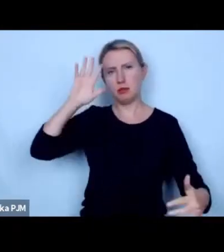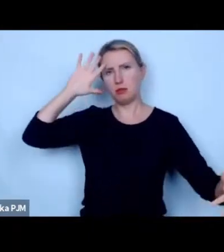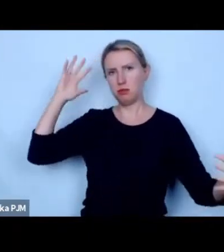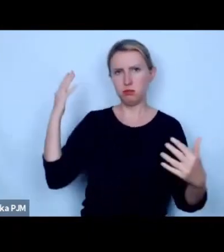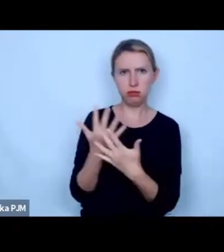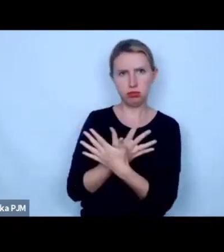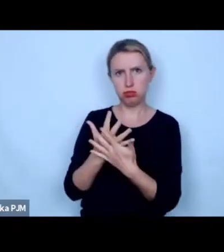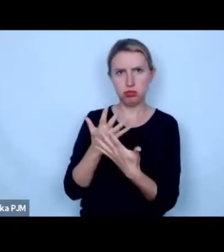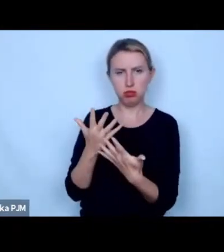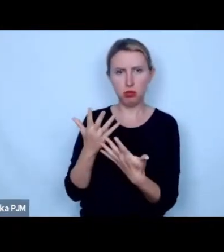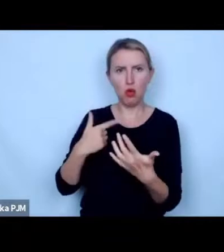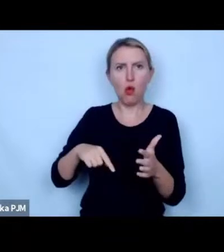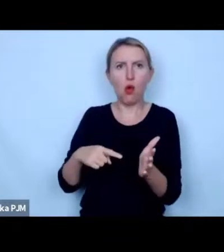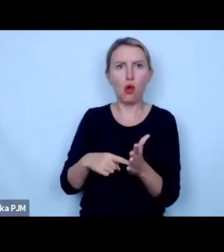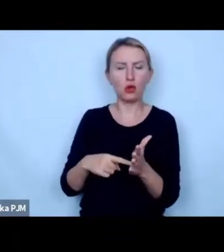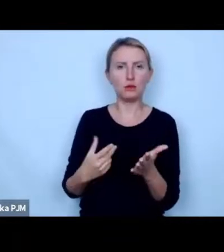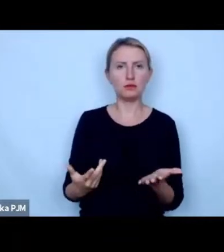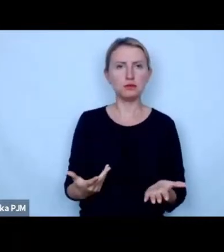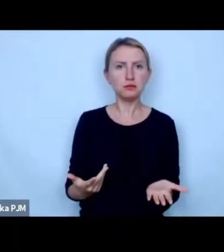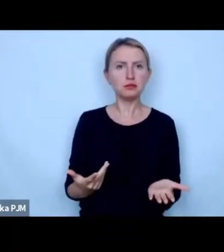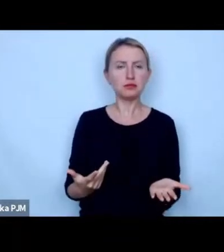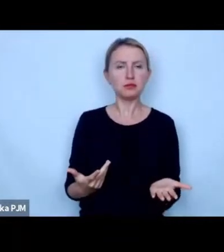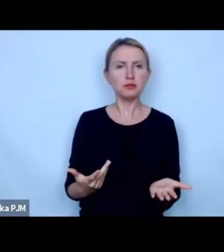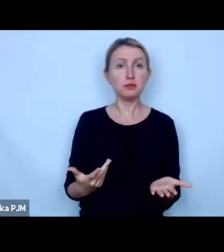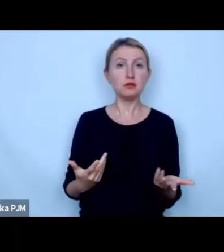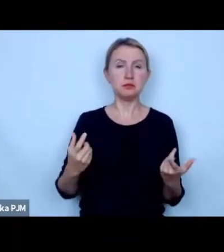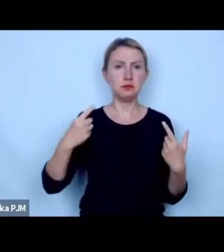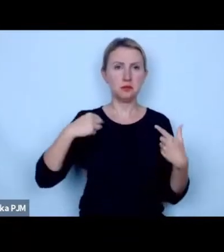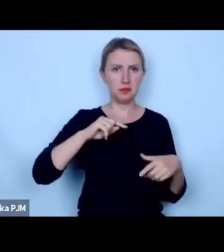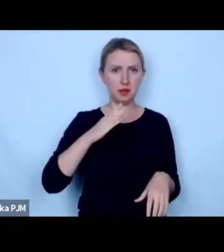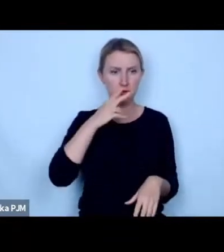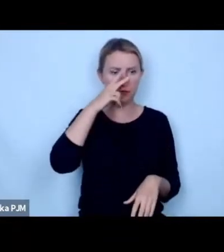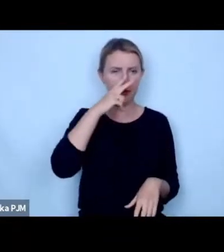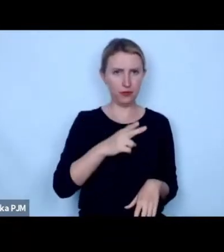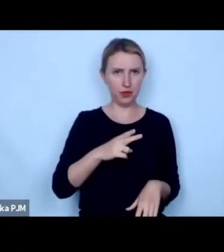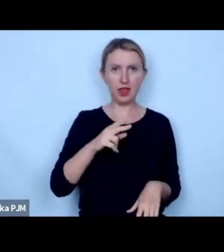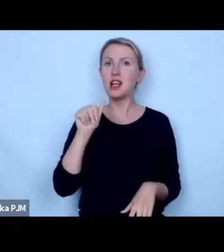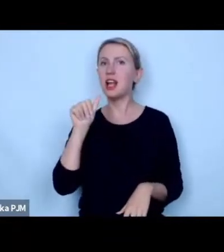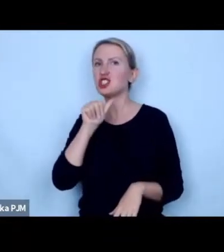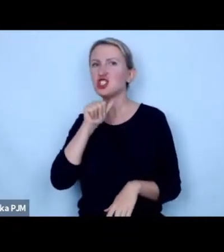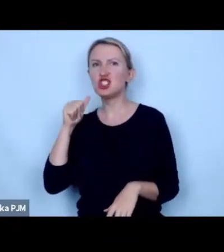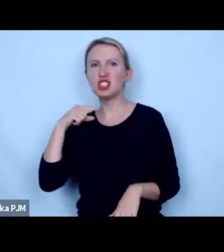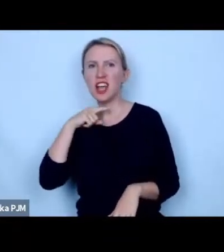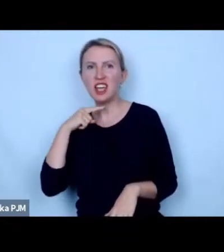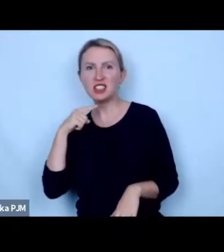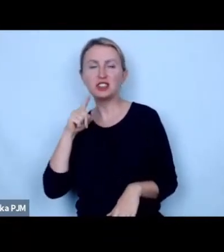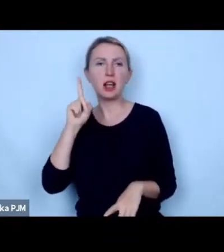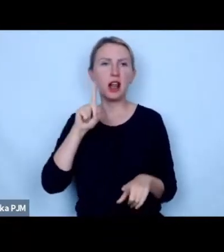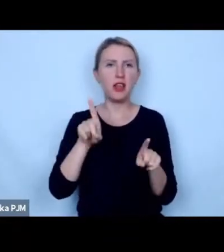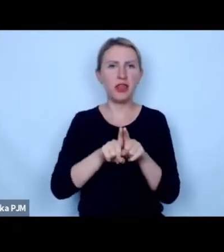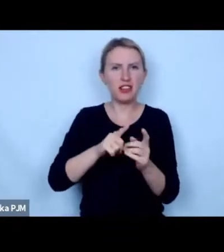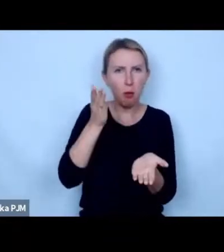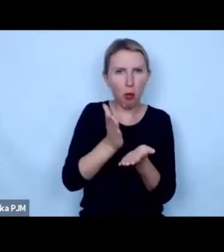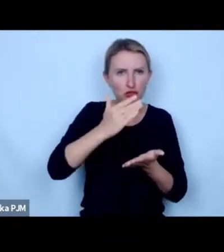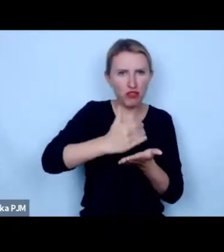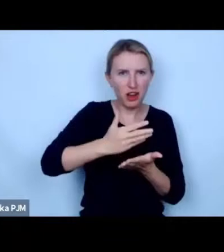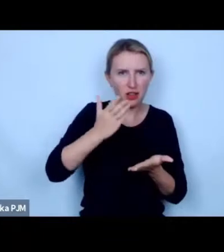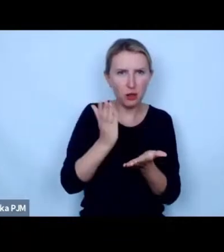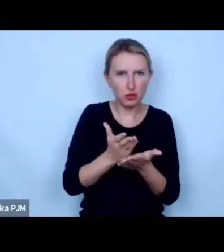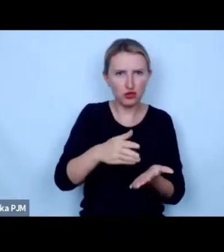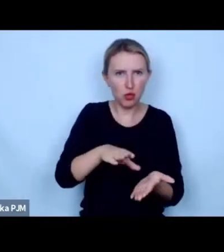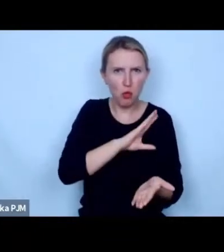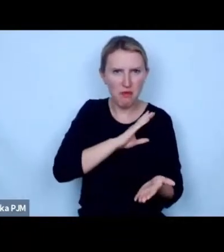chodzi o to że z jednej strony mamy właśnie te rzeźnie a z drugiej poćwiartowane zwłoki